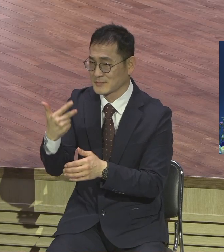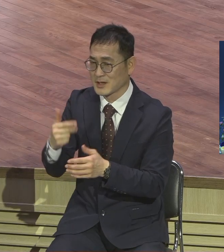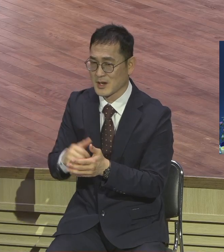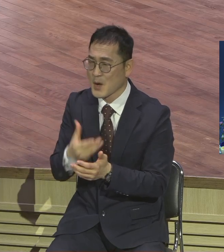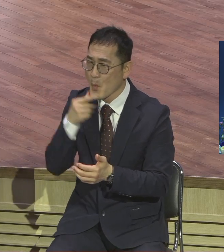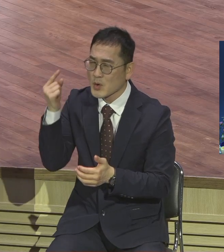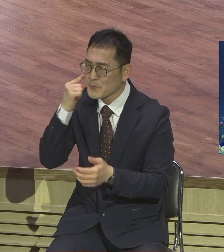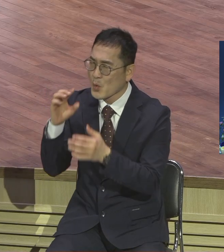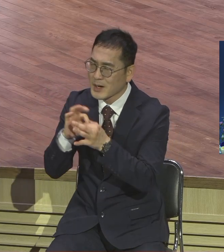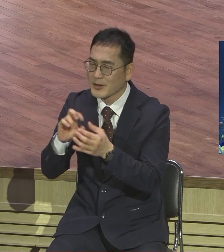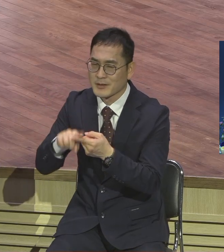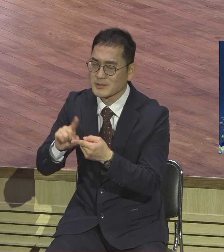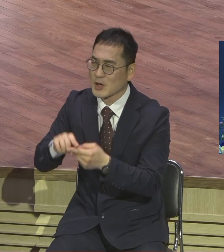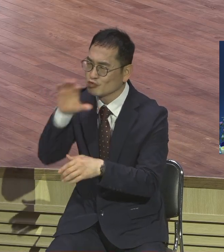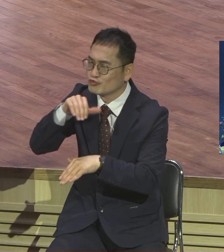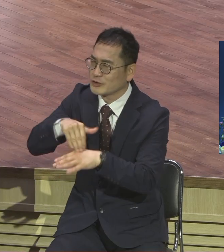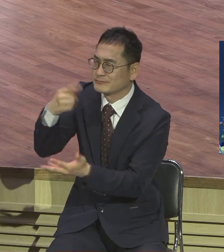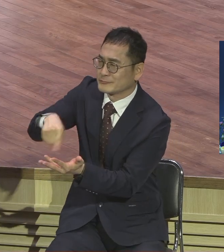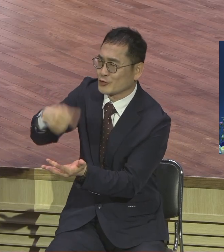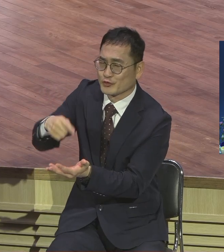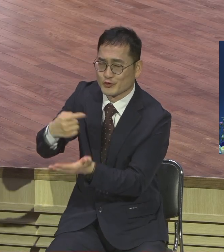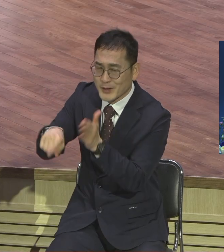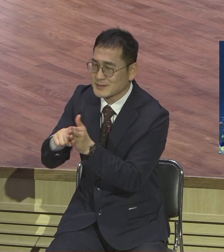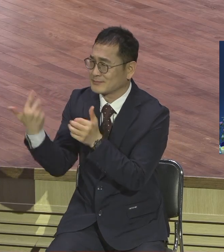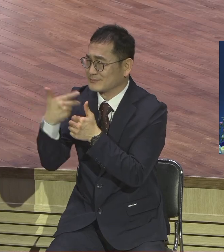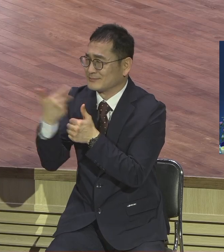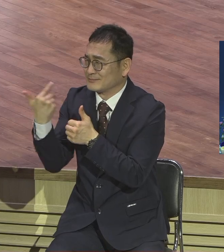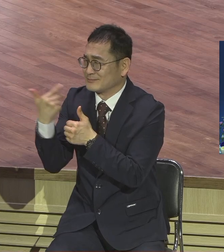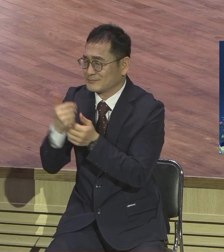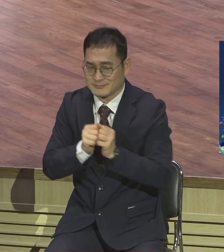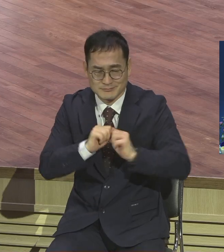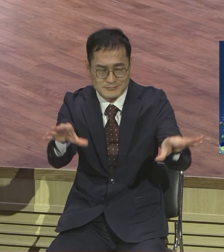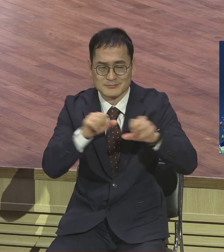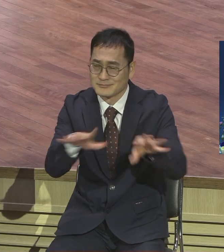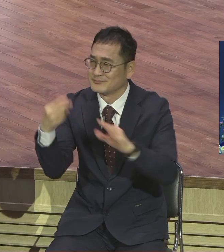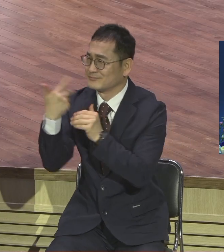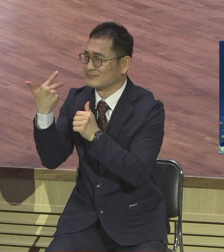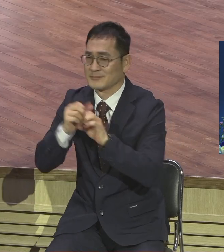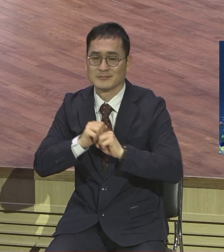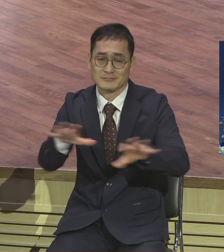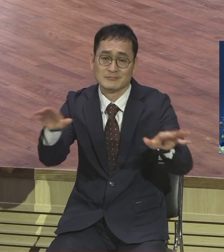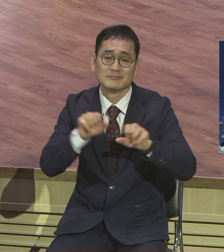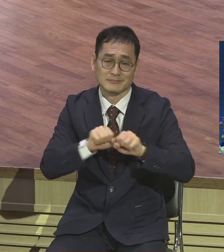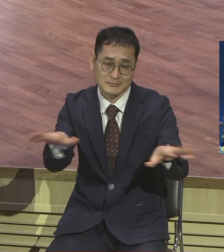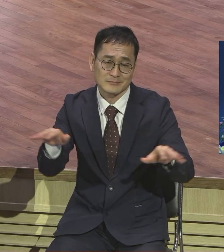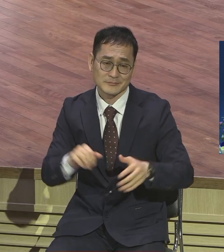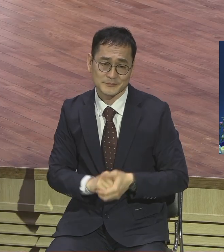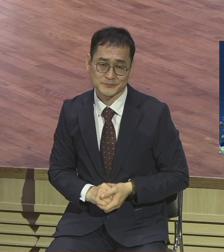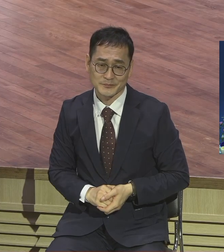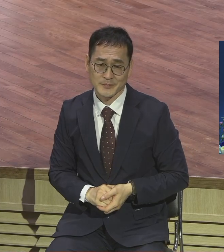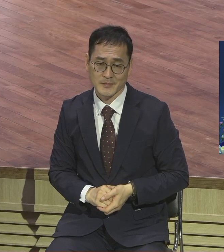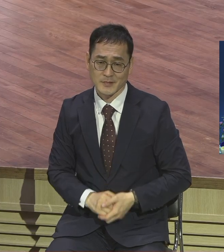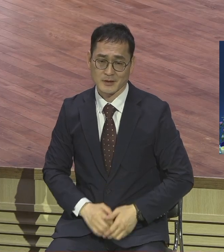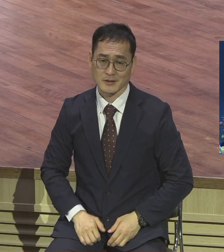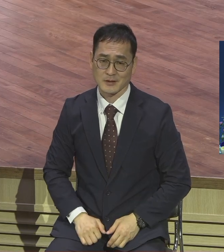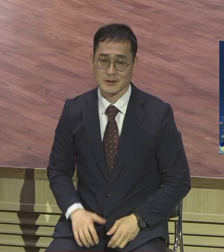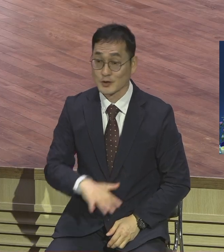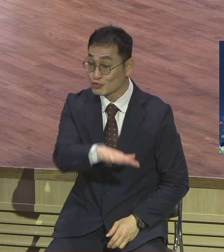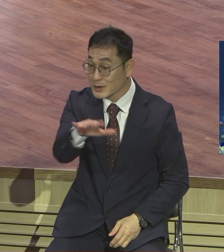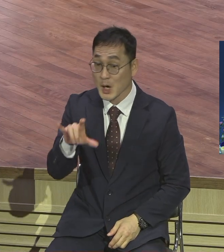계속 전 세계로 그렇게 계속 단 우리는 코로나 이것들 느낌이 전혀 없죠 더 바빠 더